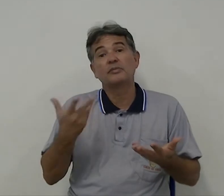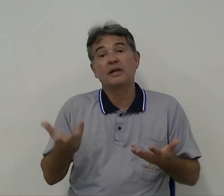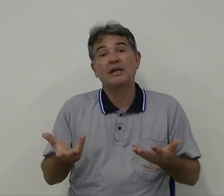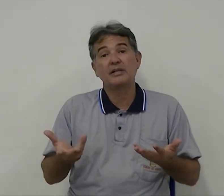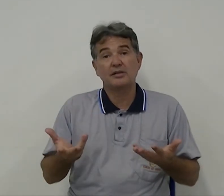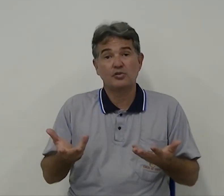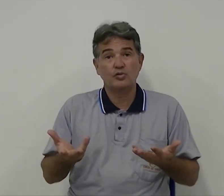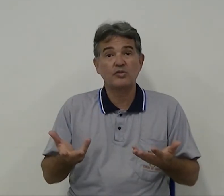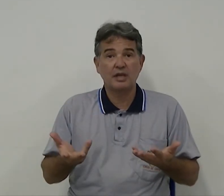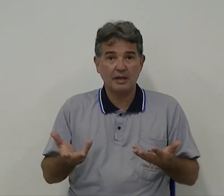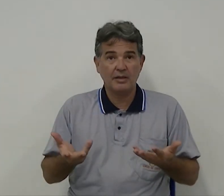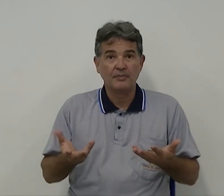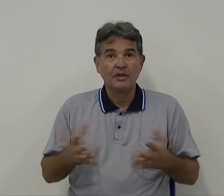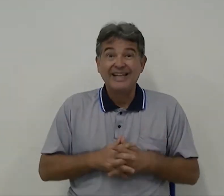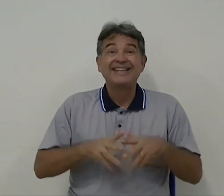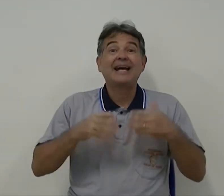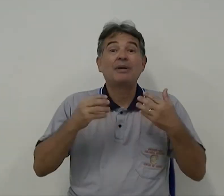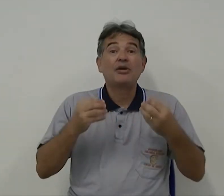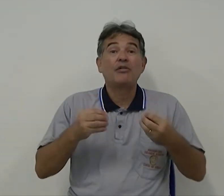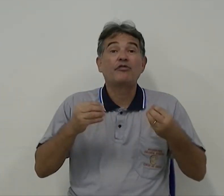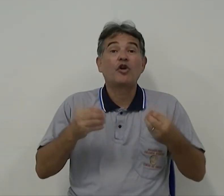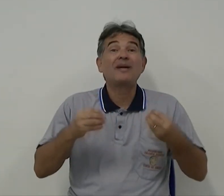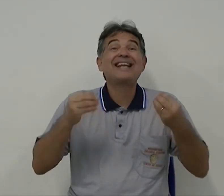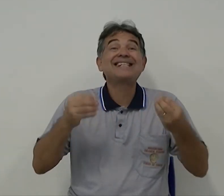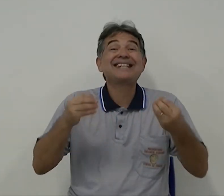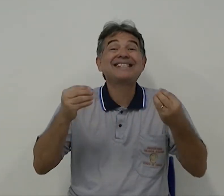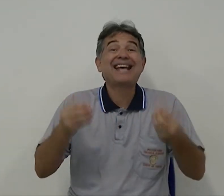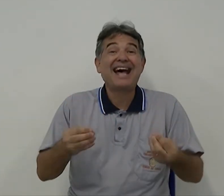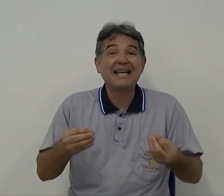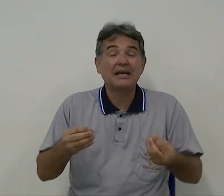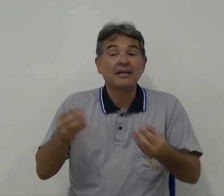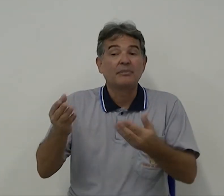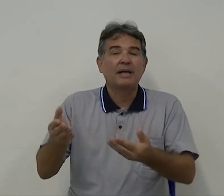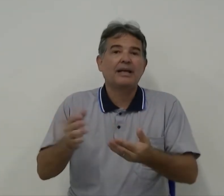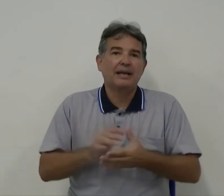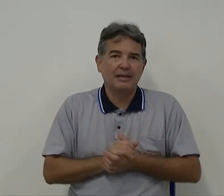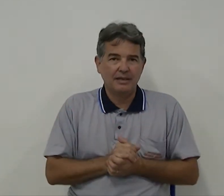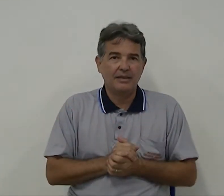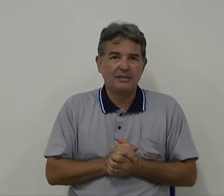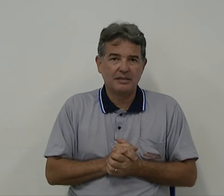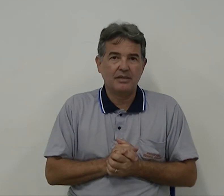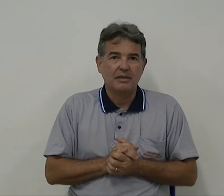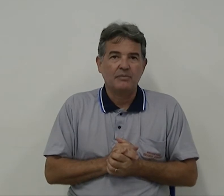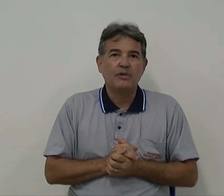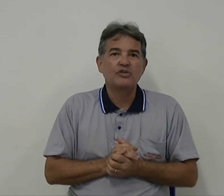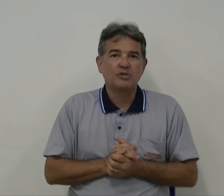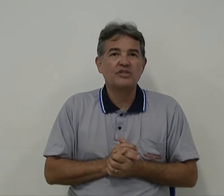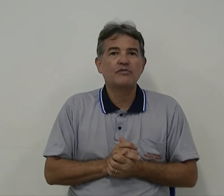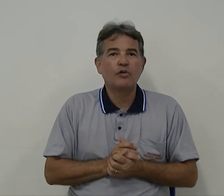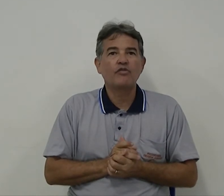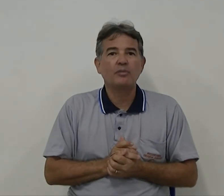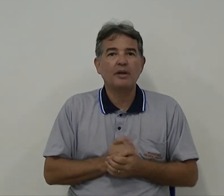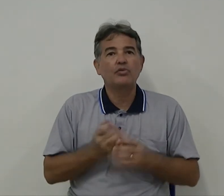para criança surdo cega, da melhor forma e necessária para aquela criança, para o seu desenvolvimento